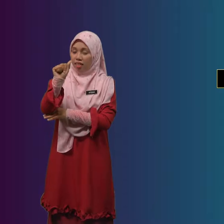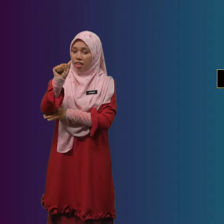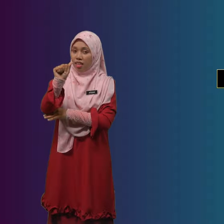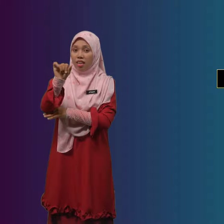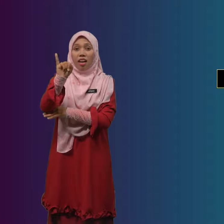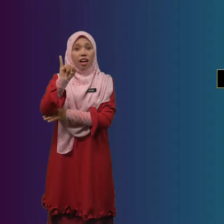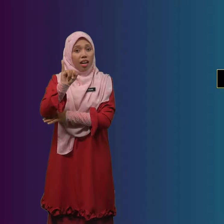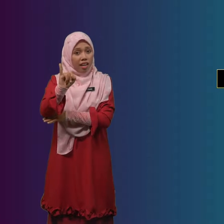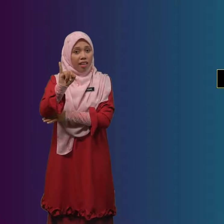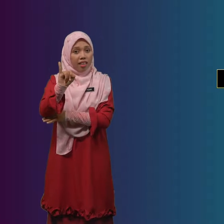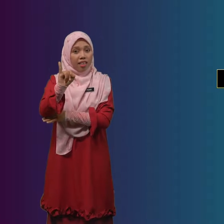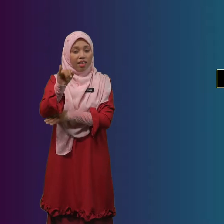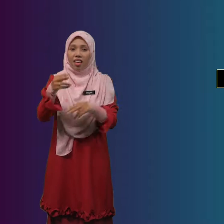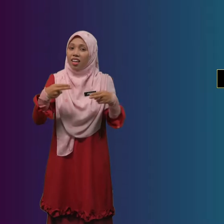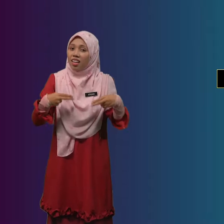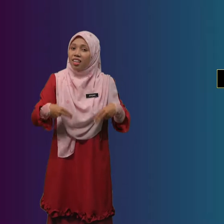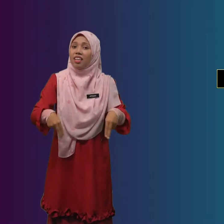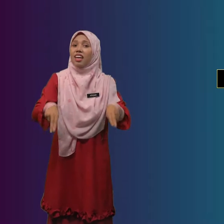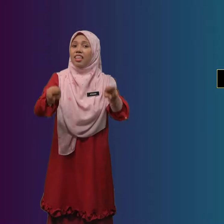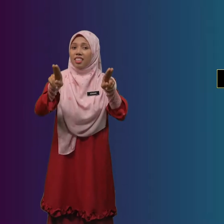I Helai